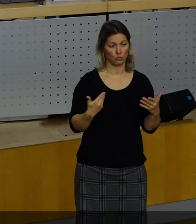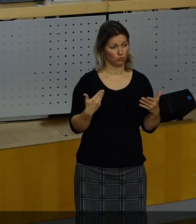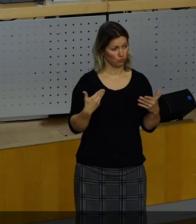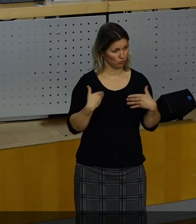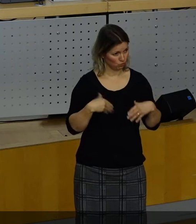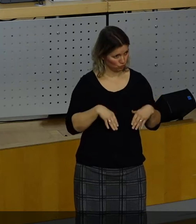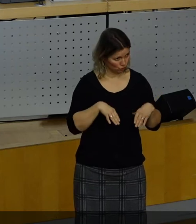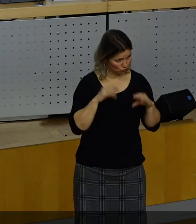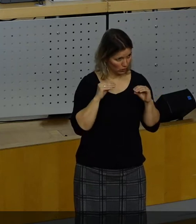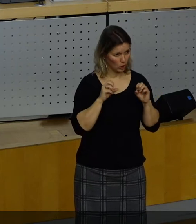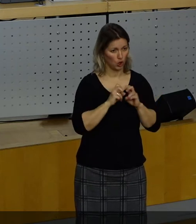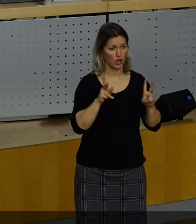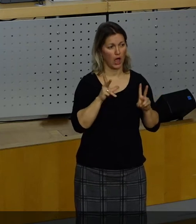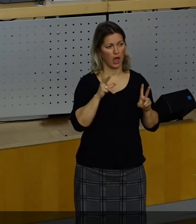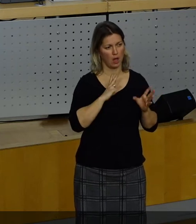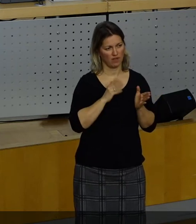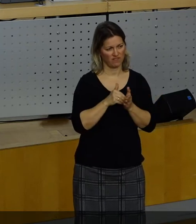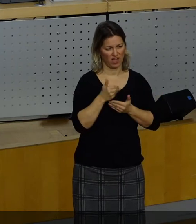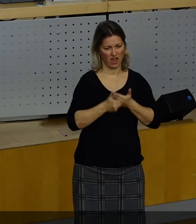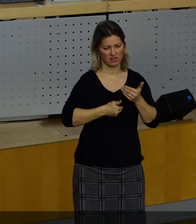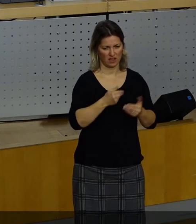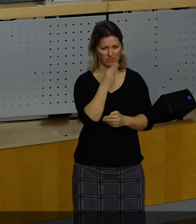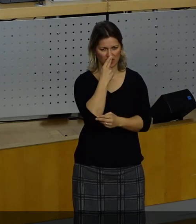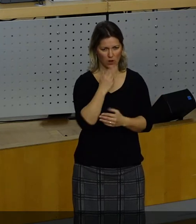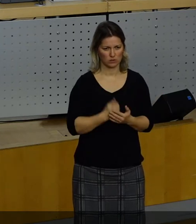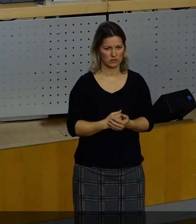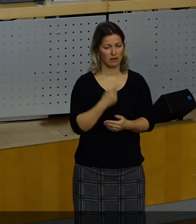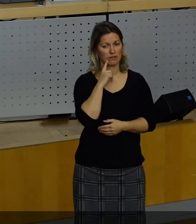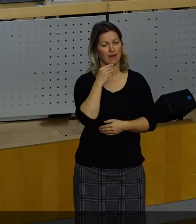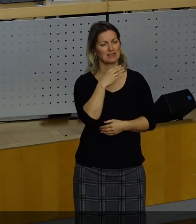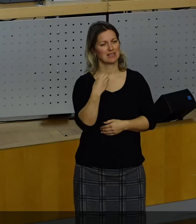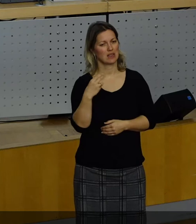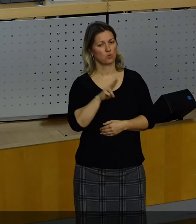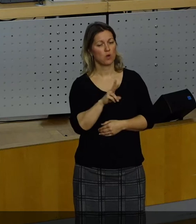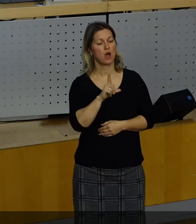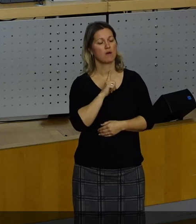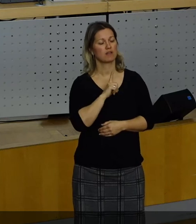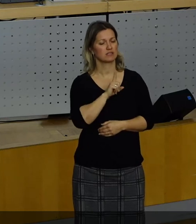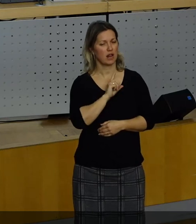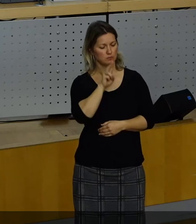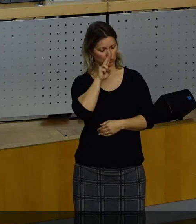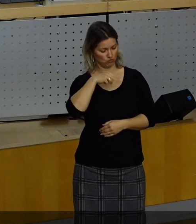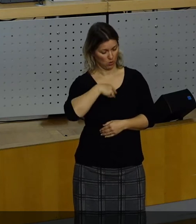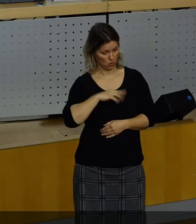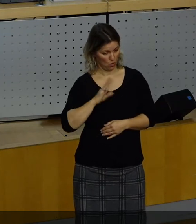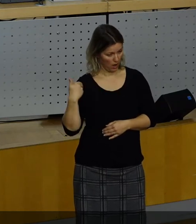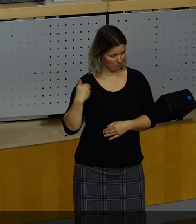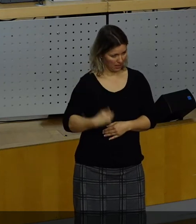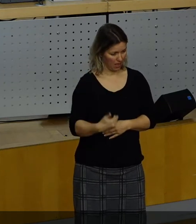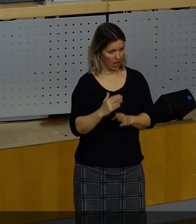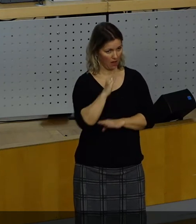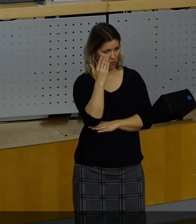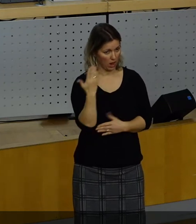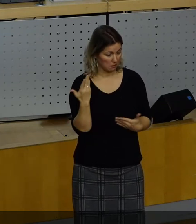werden sehen, wie es sich weiterentwickelt. Die CDU wird sich auf diesem Weg selbst fragen, ob sie erfolgreich wird oder nicht. Das haben wir